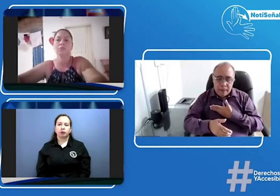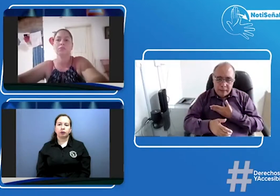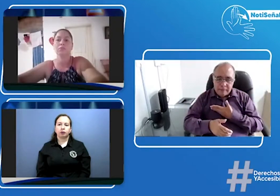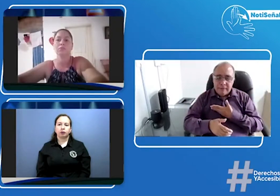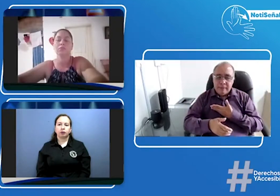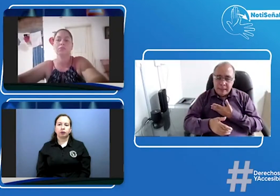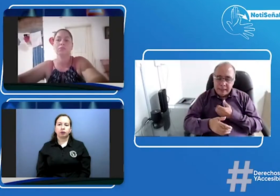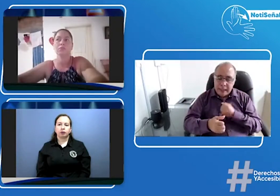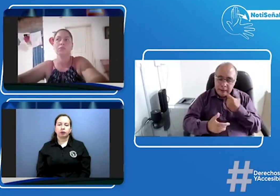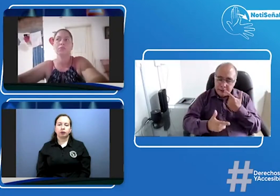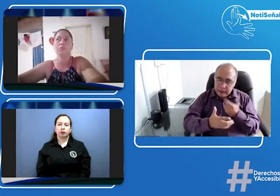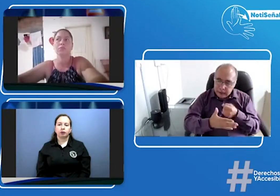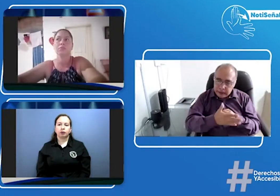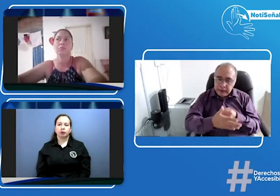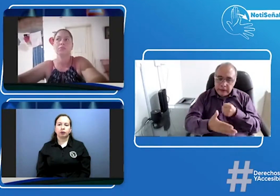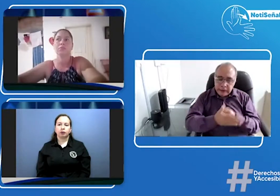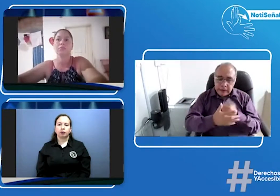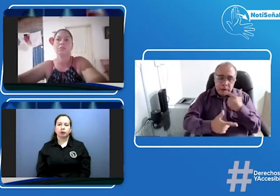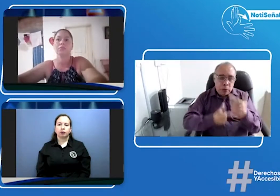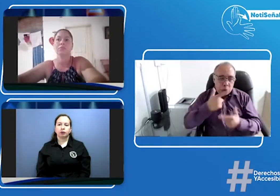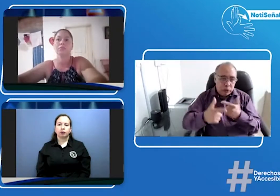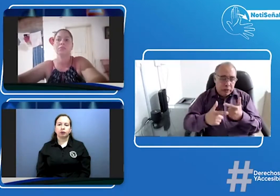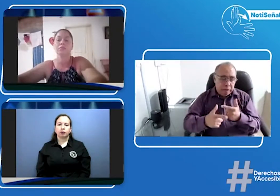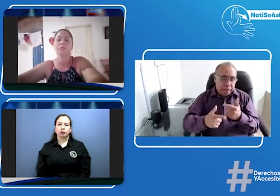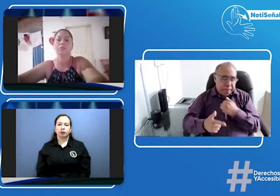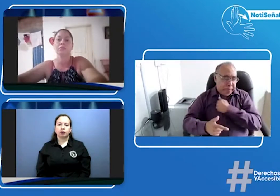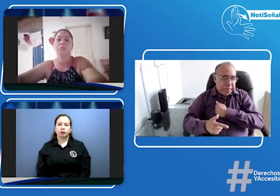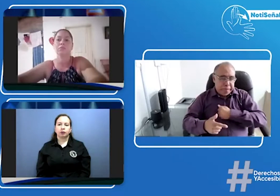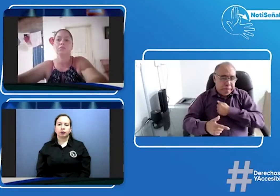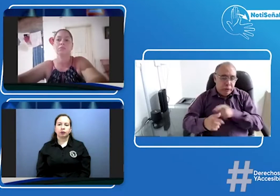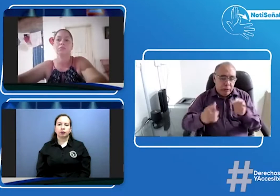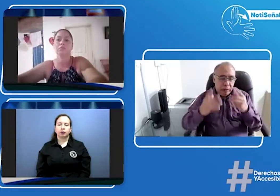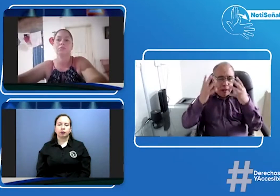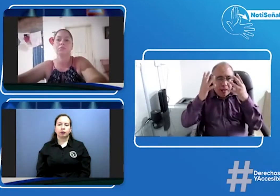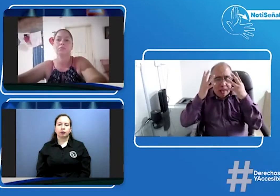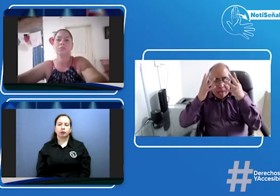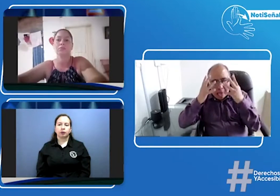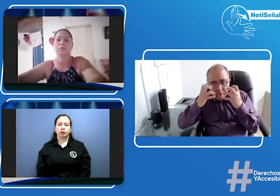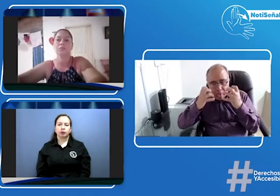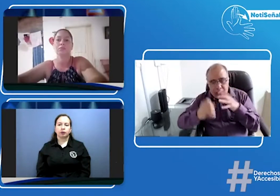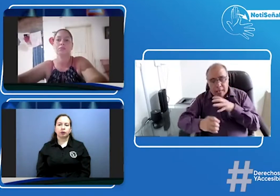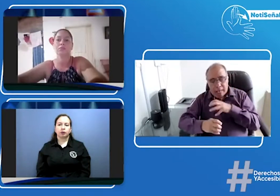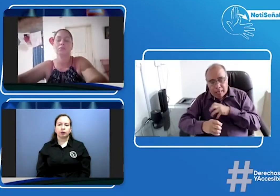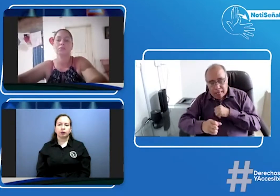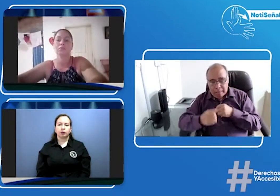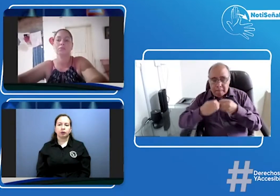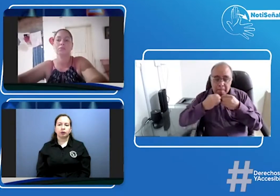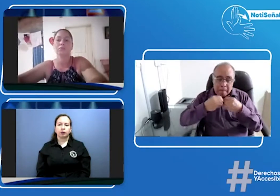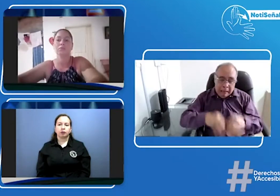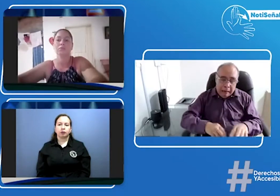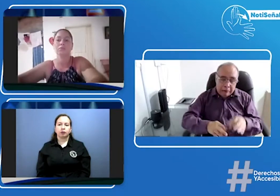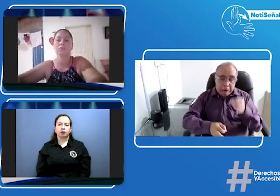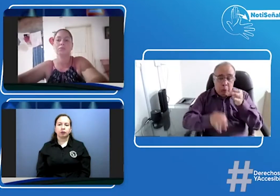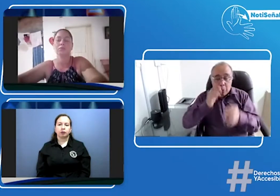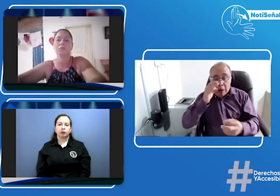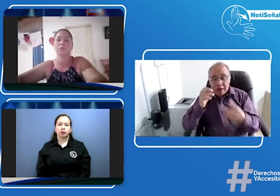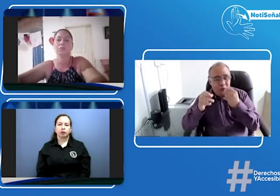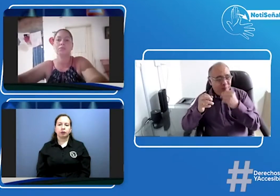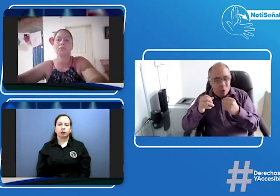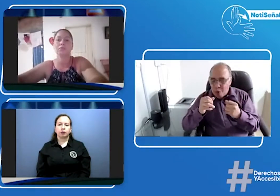queremos pues felicitarla por esa lucha que usted ha tenido por esos procesos de incidencia porque no ha decaído